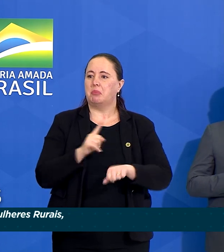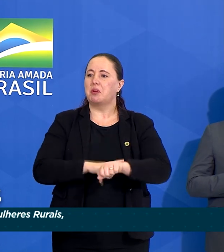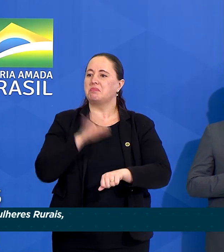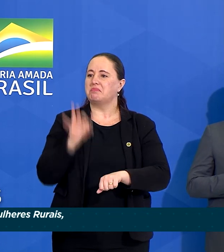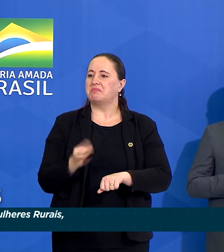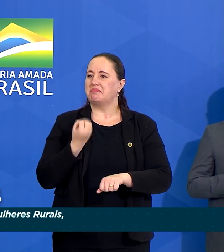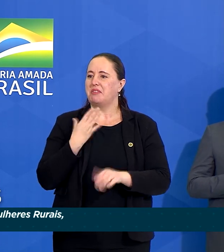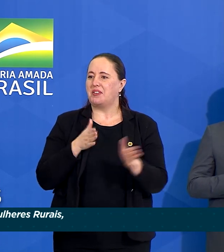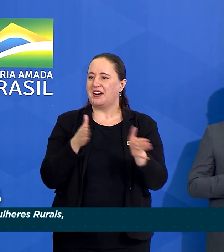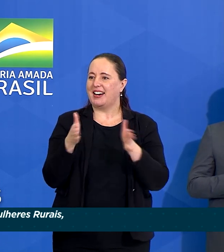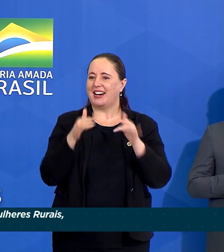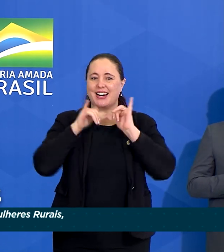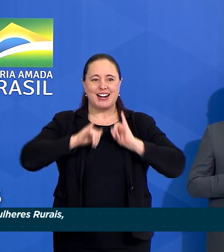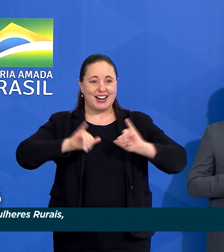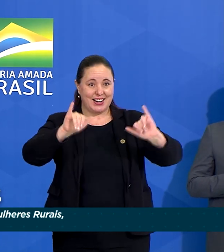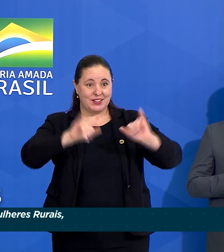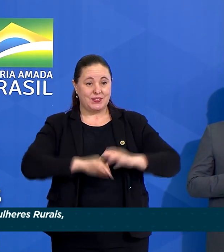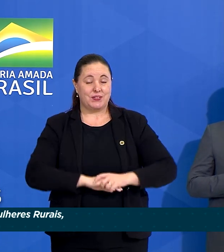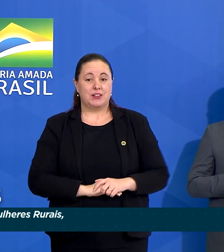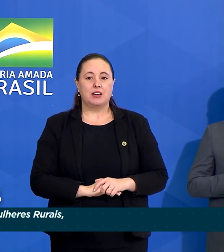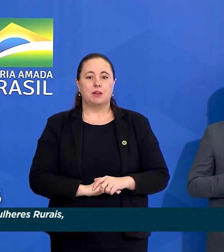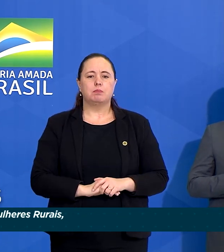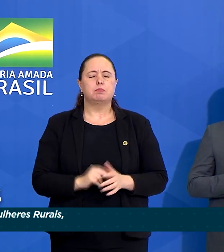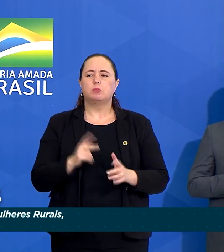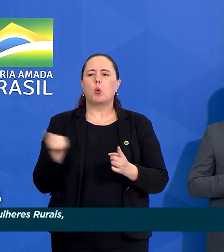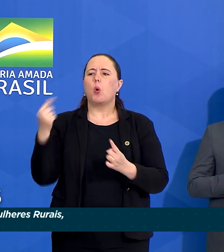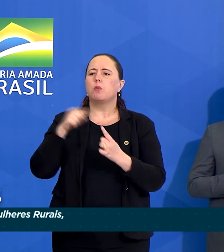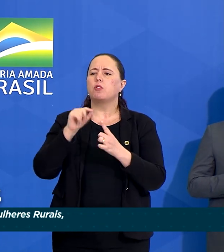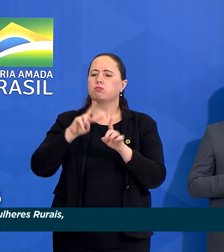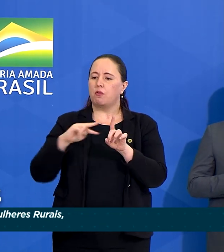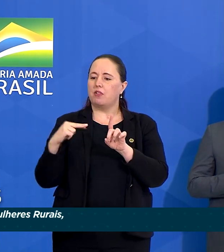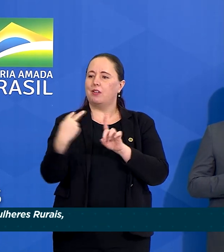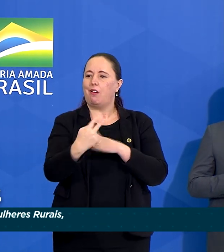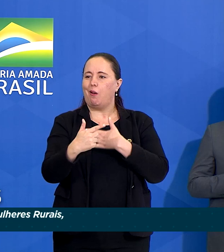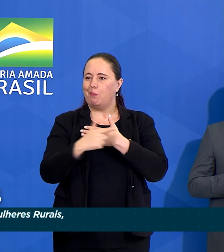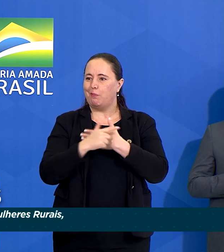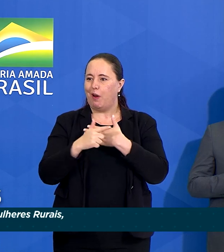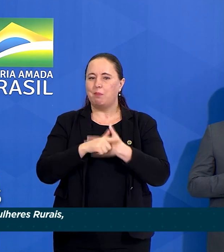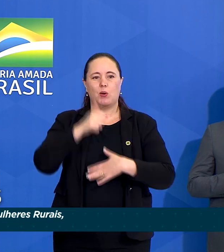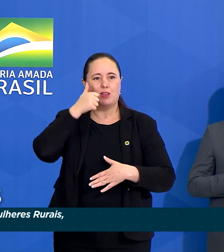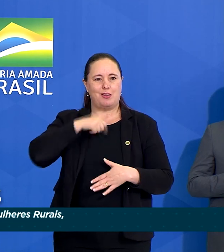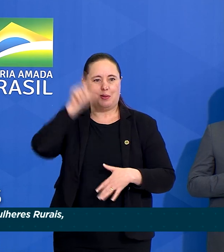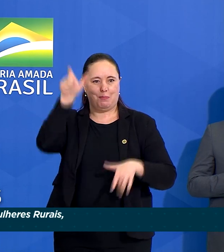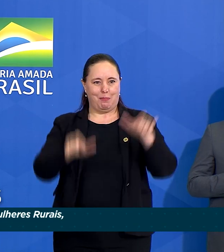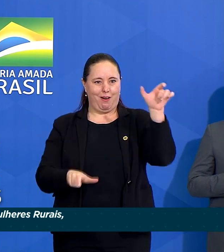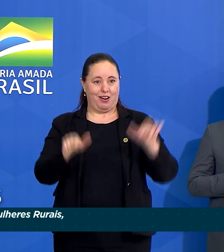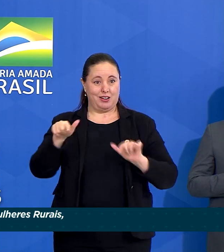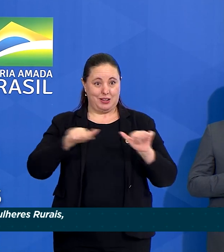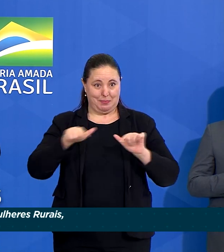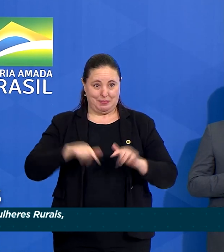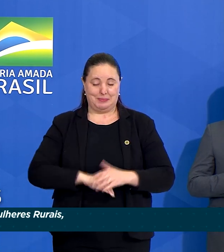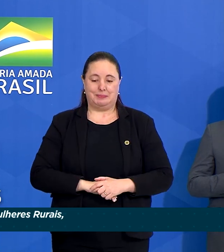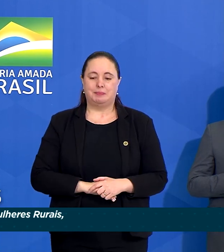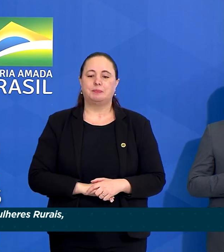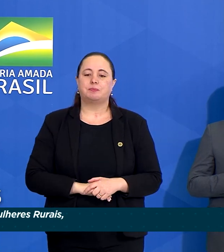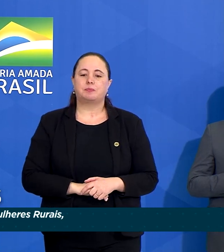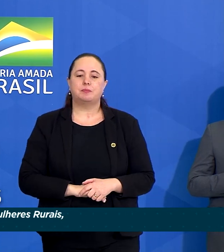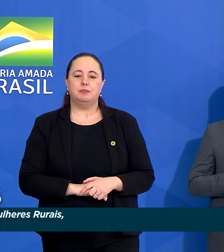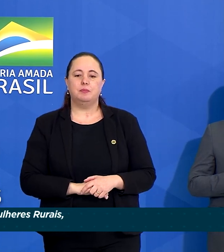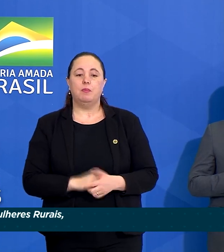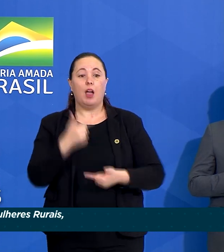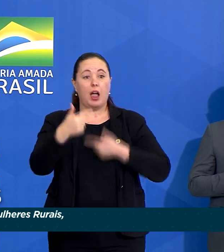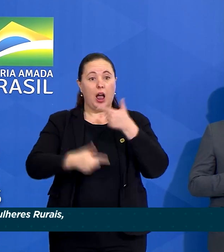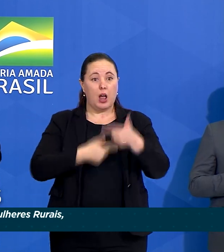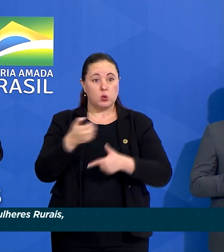para tornar mais visível o papel destas mulheres. Ações